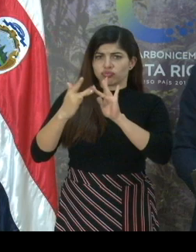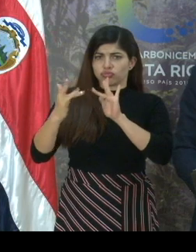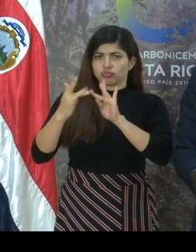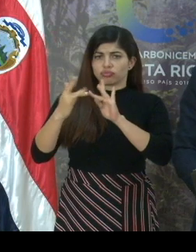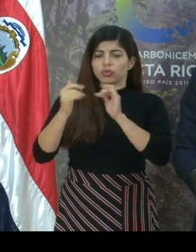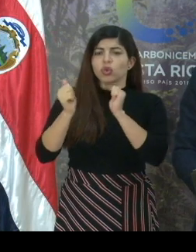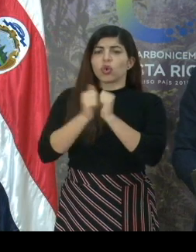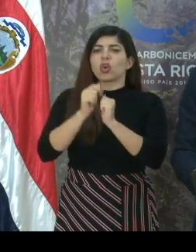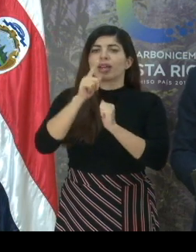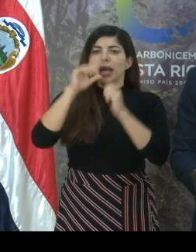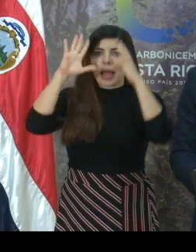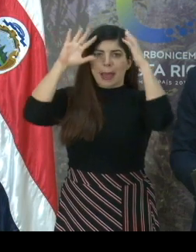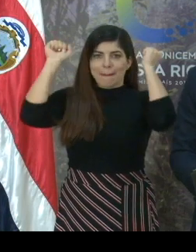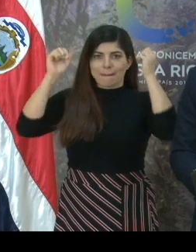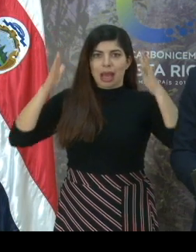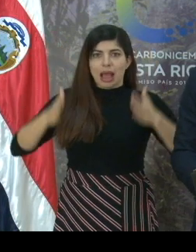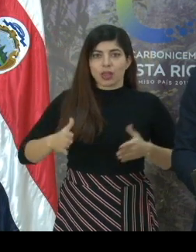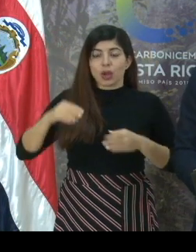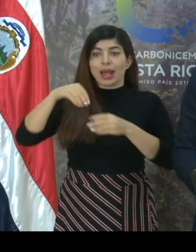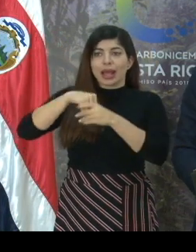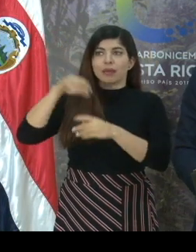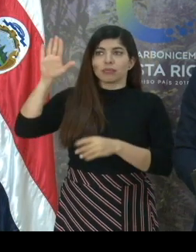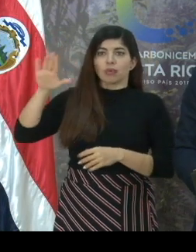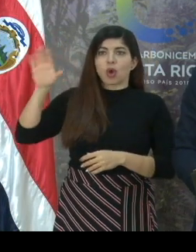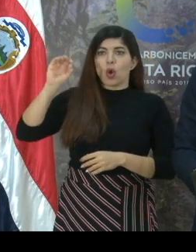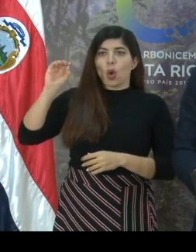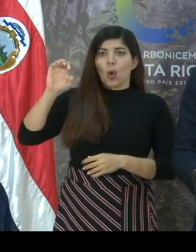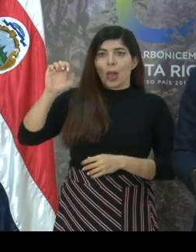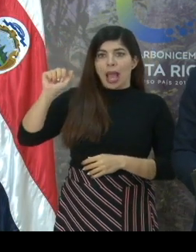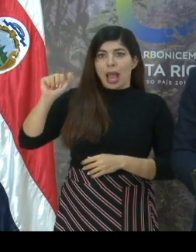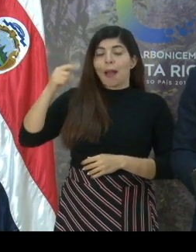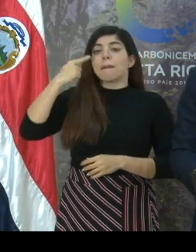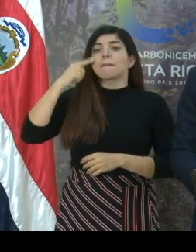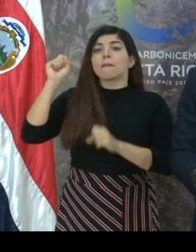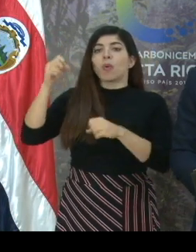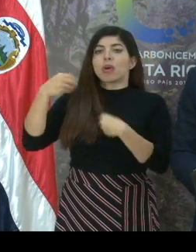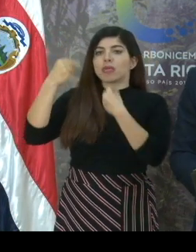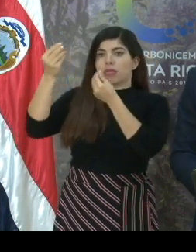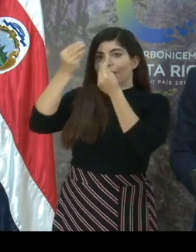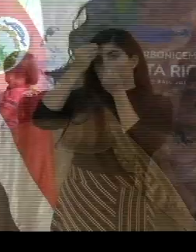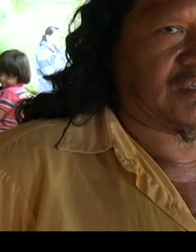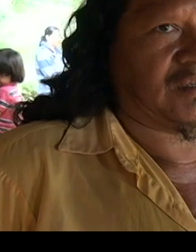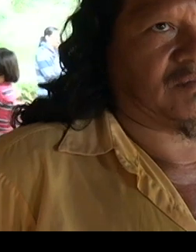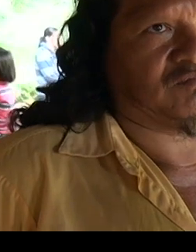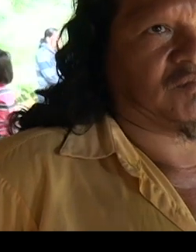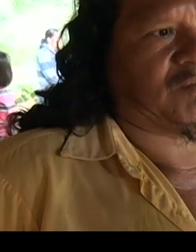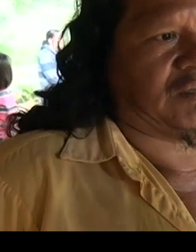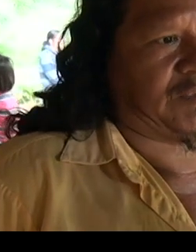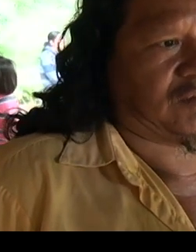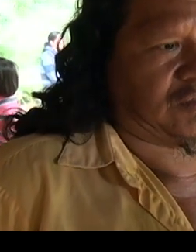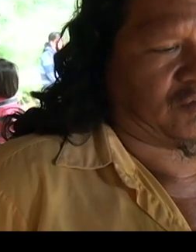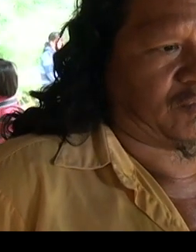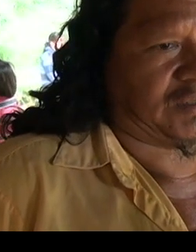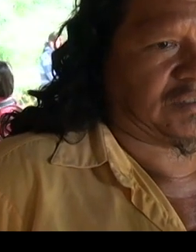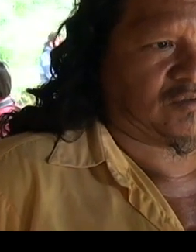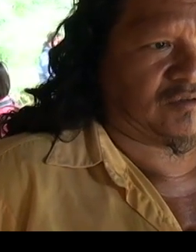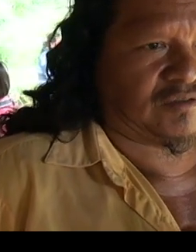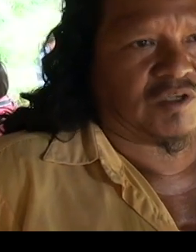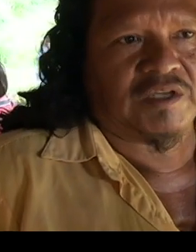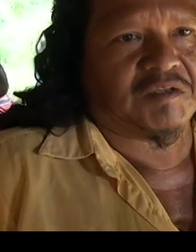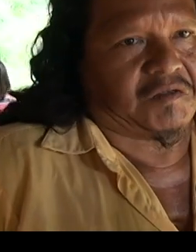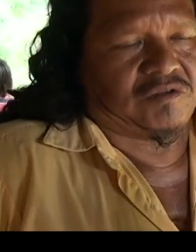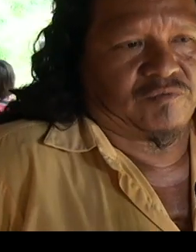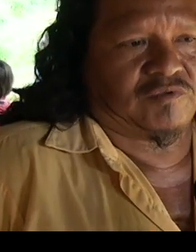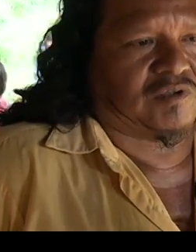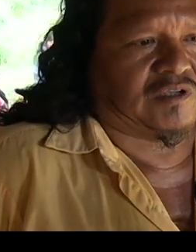con nuestra embajadora ante la OEA para brindar un reporte a la Comisión Interamericana de Derechos Humanos sobre lo